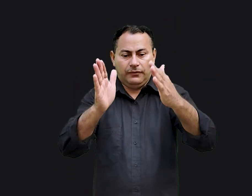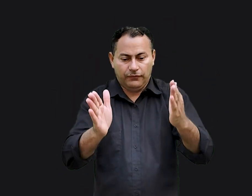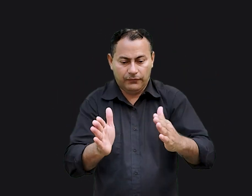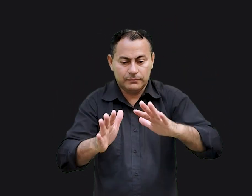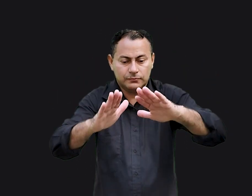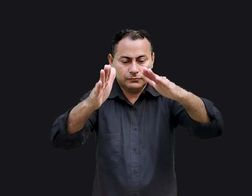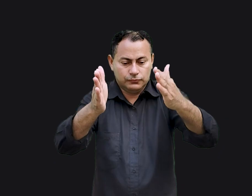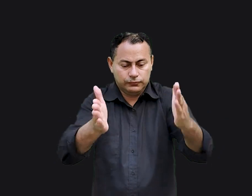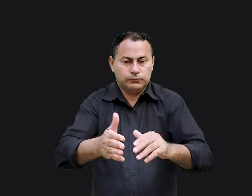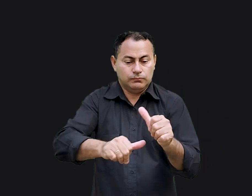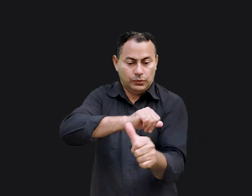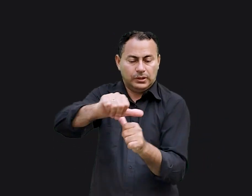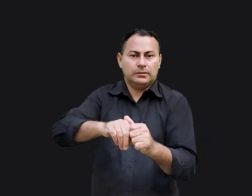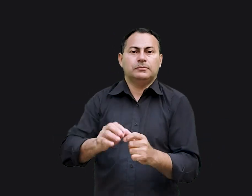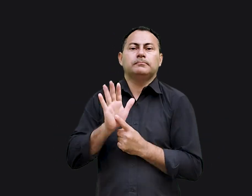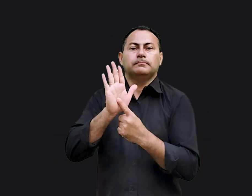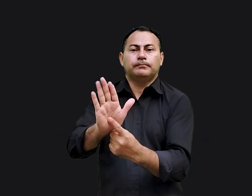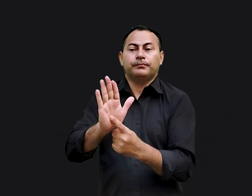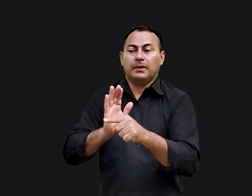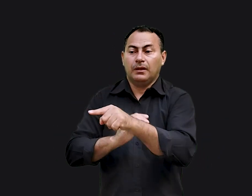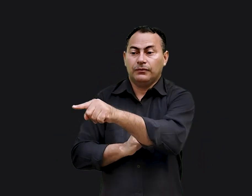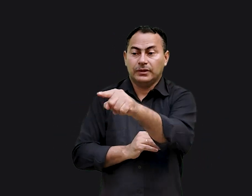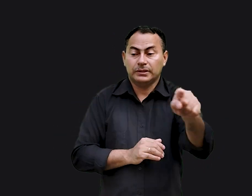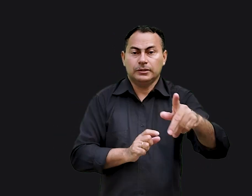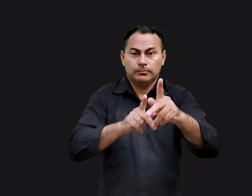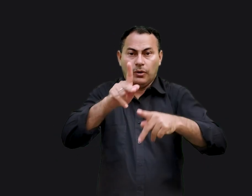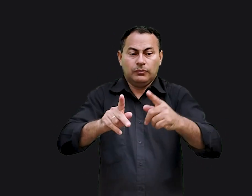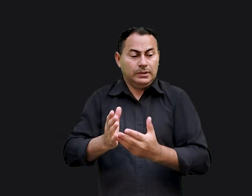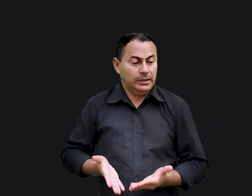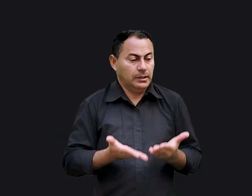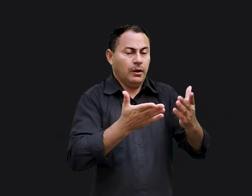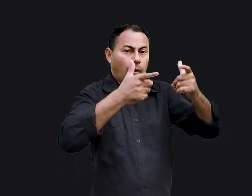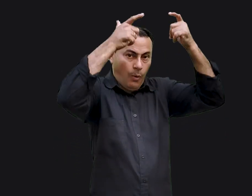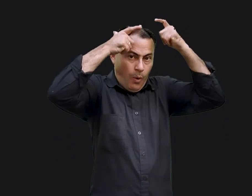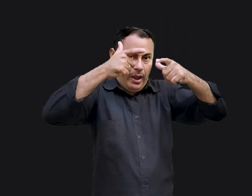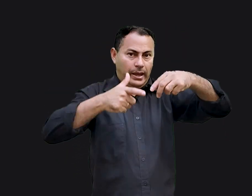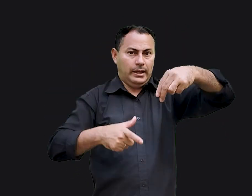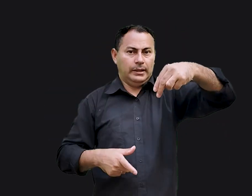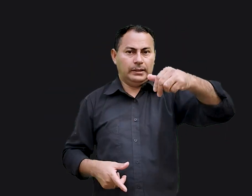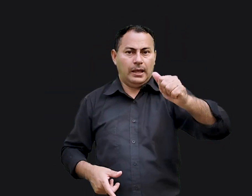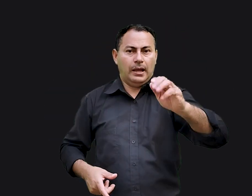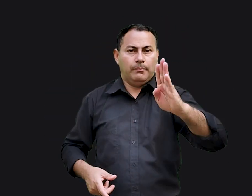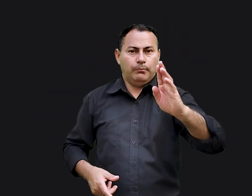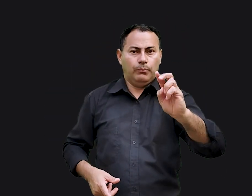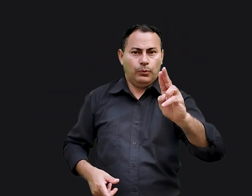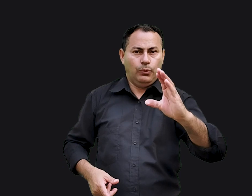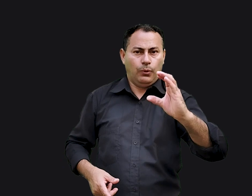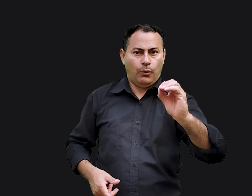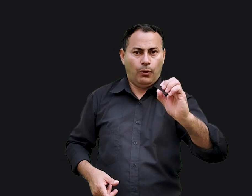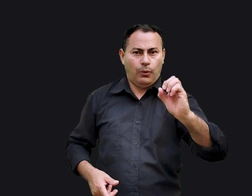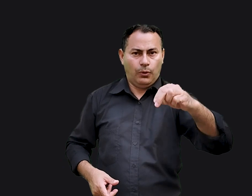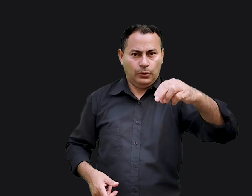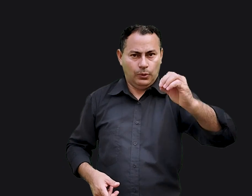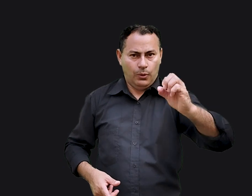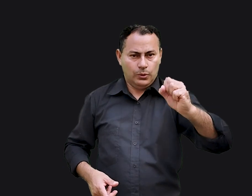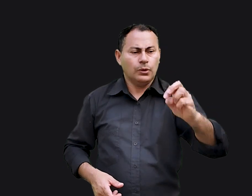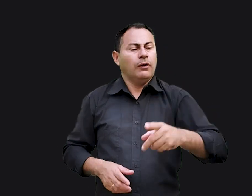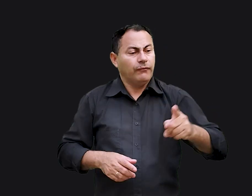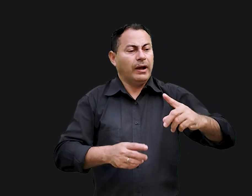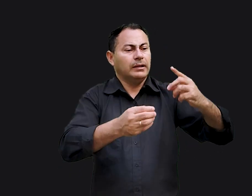vaso reciclado, ele disse, Isso representa vocês que se renderão ao rei Nabucodonosor e irão para a Babilônia.